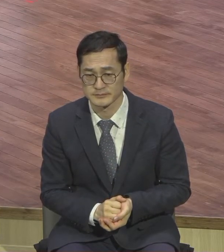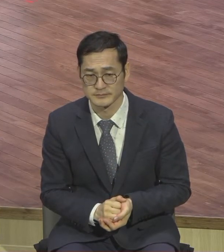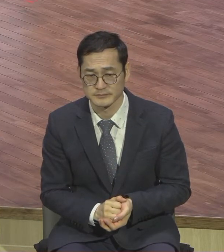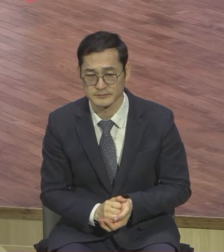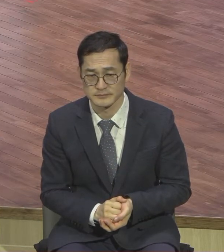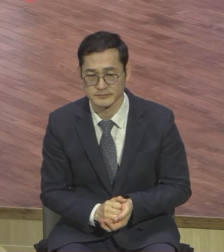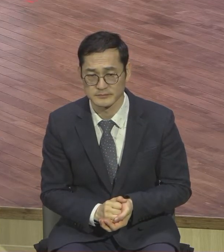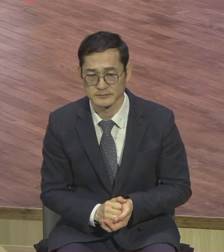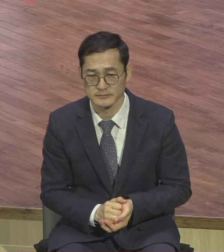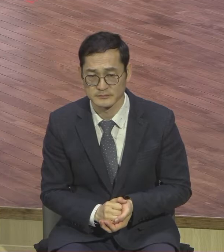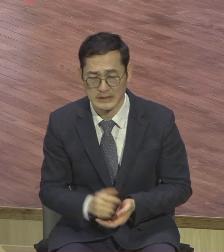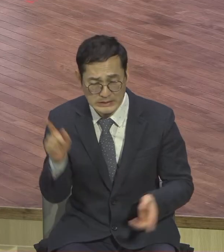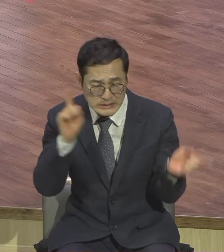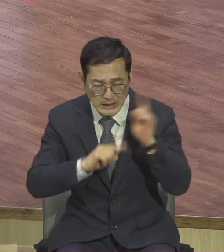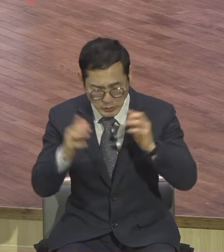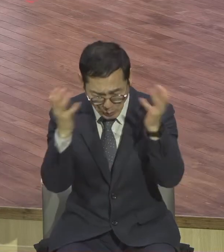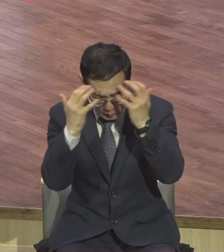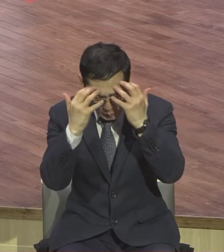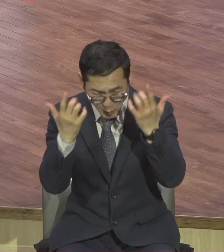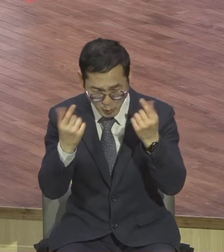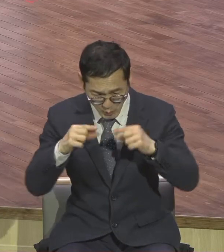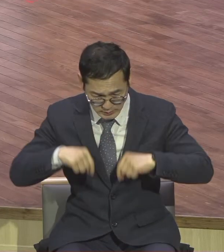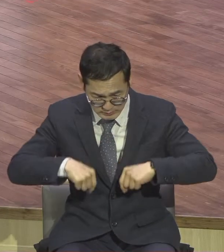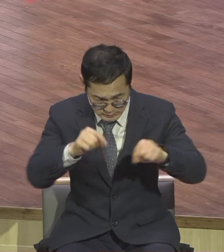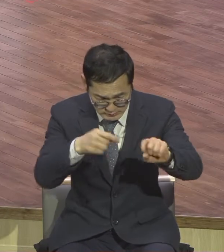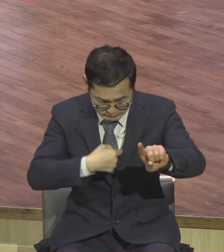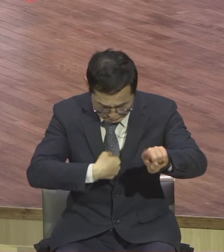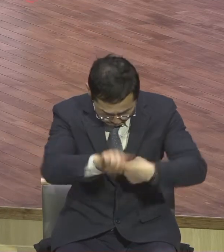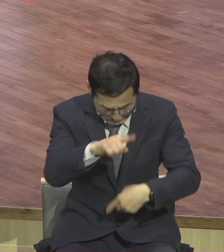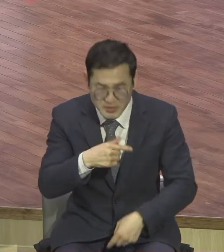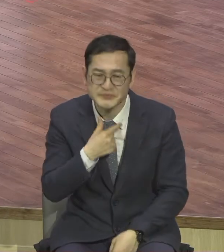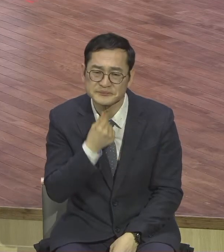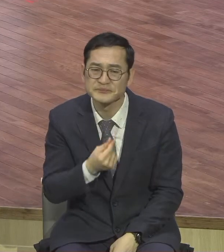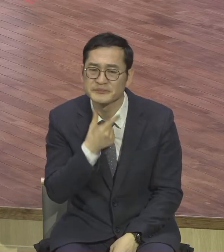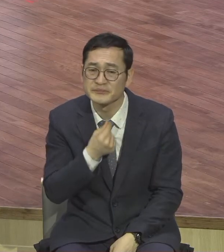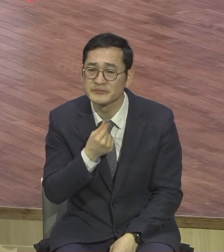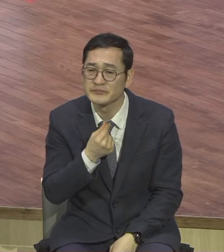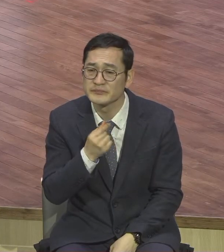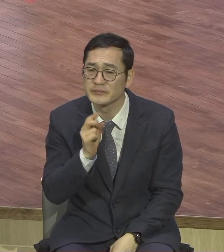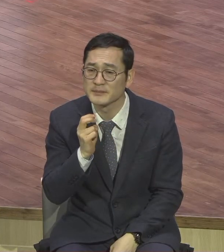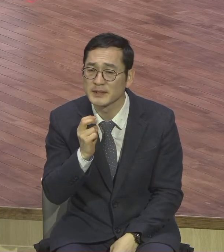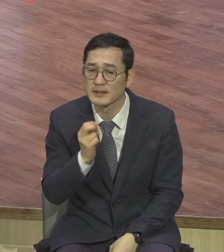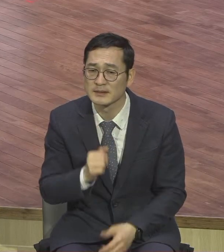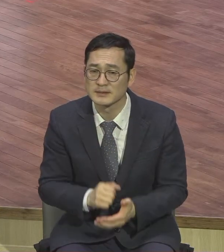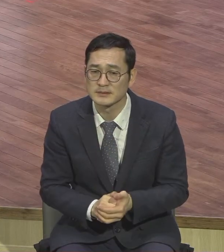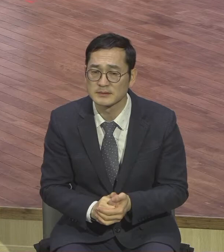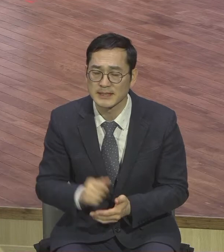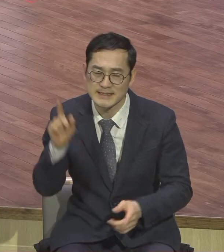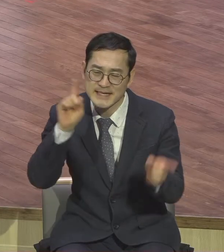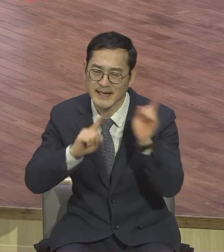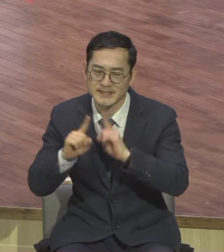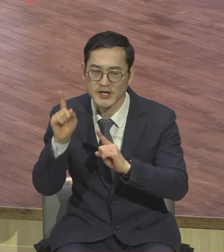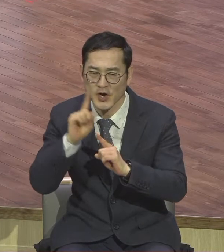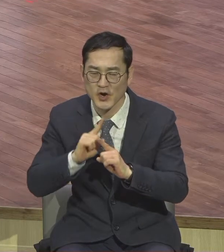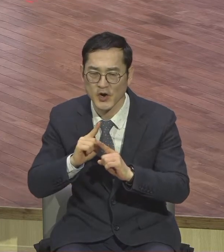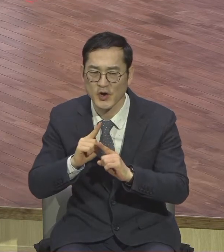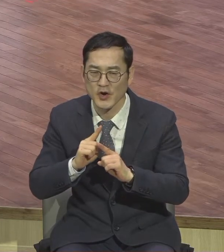상처입은 치유자 Undead Healer라고 하는 책을 쓴 유명한